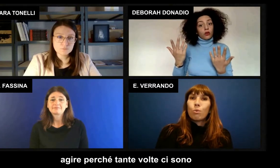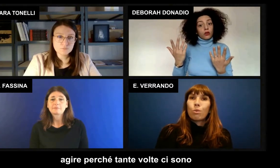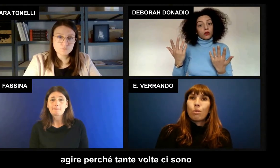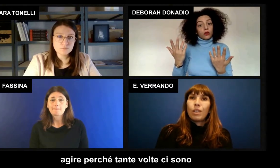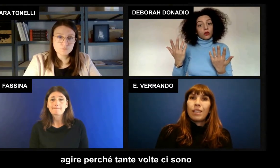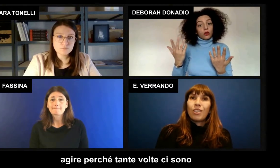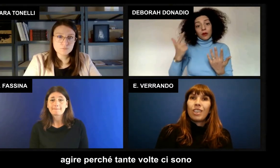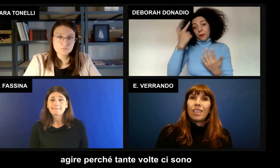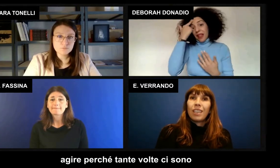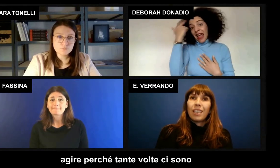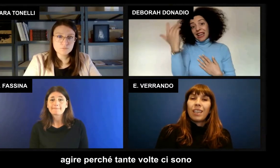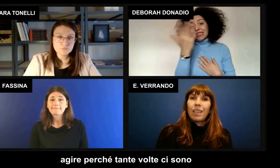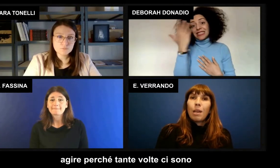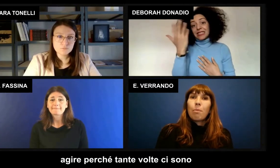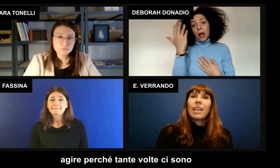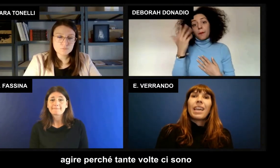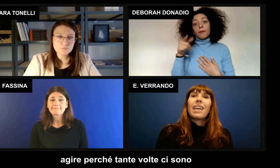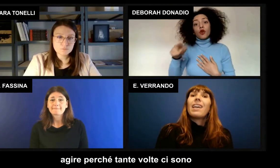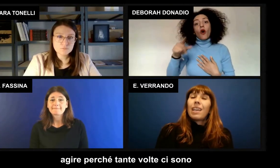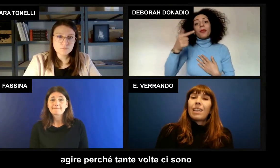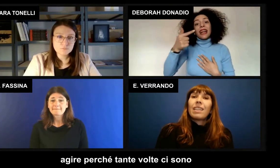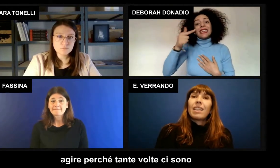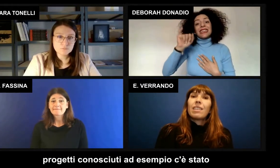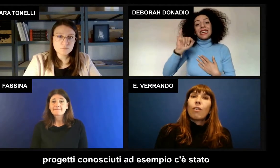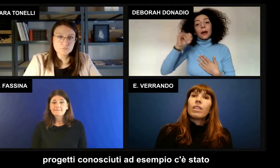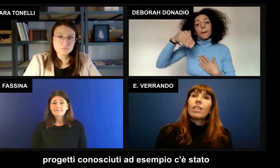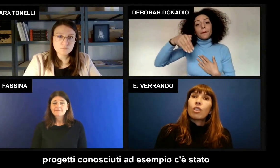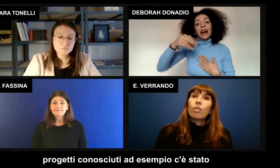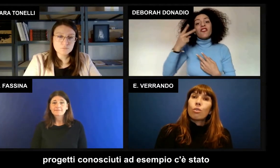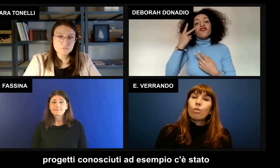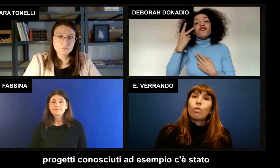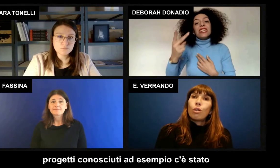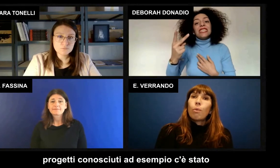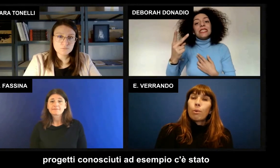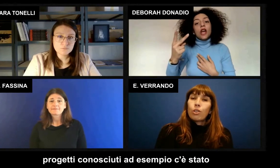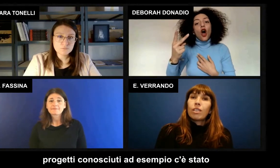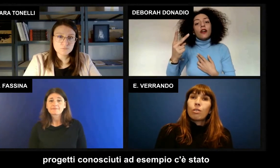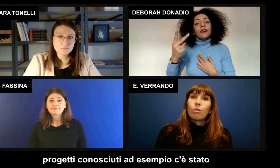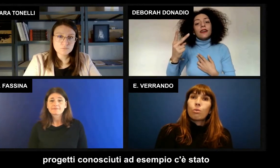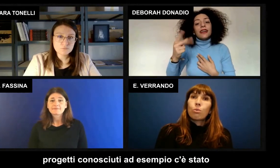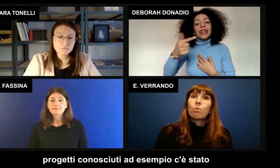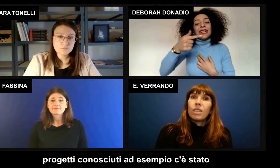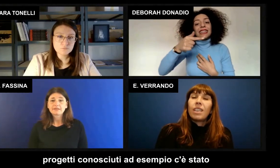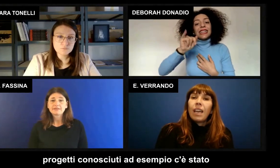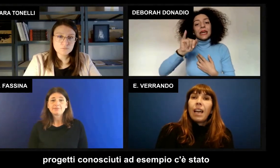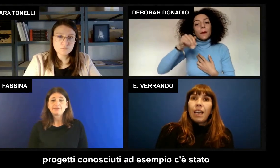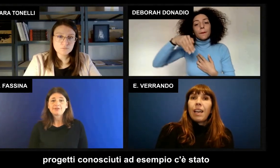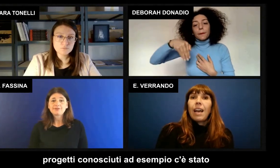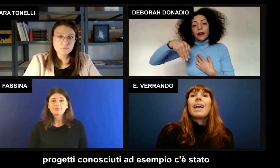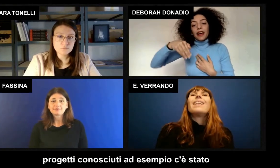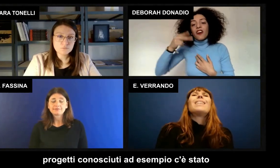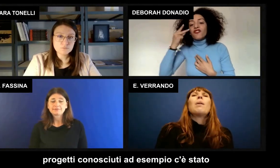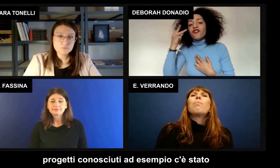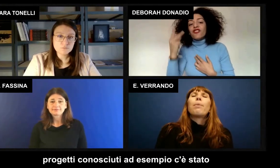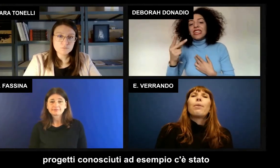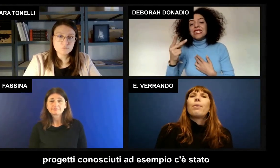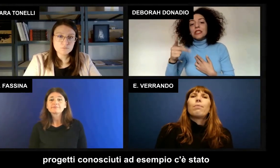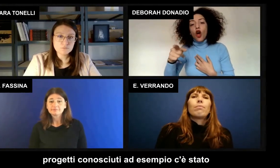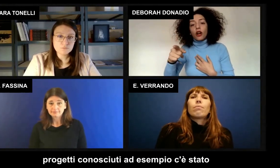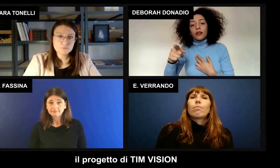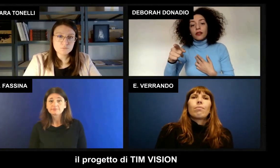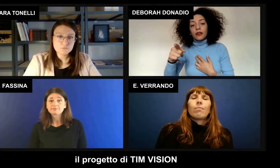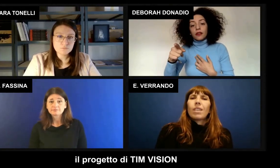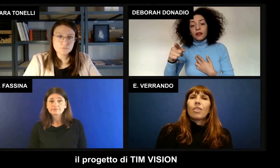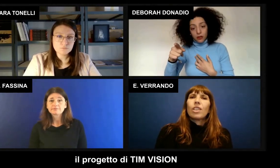modo giusto di agire perché tante volte ci sono progetti conosciuti ad esempio